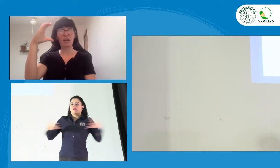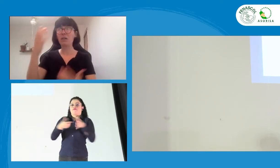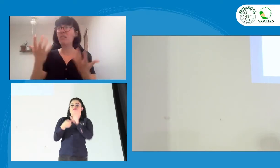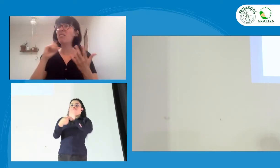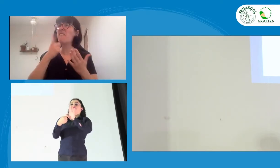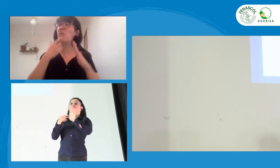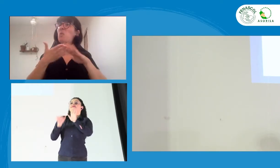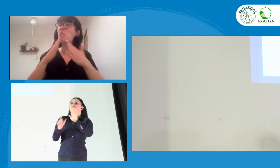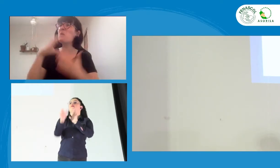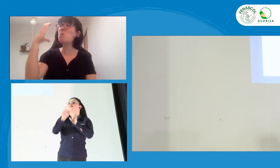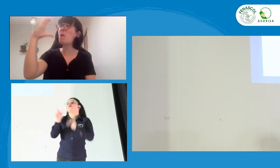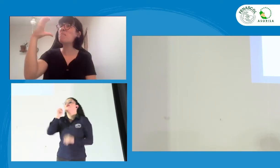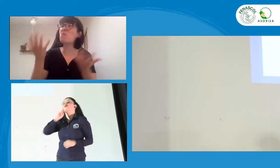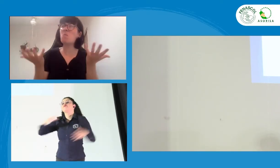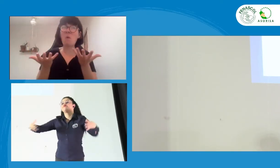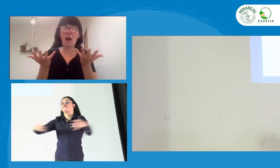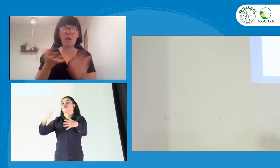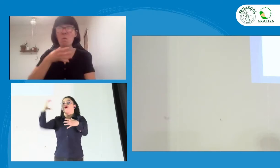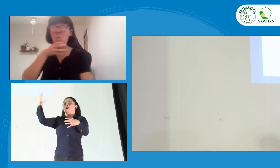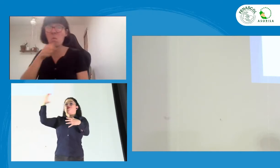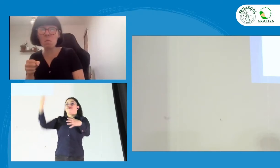Por ejemplo, la comunidad sorda colombiana.